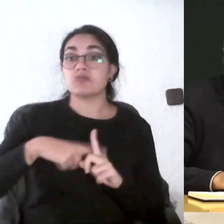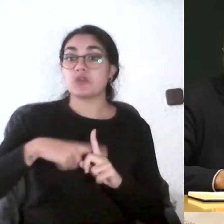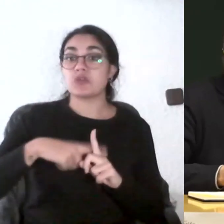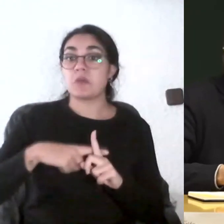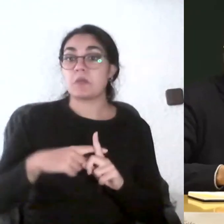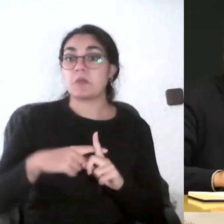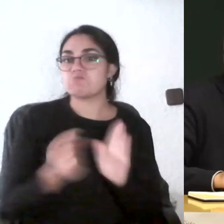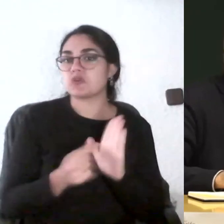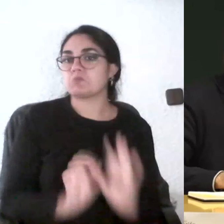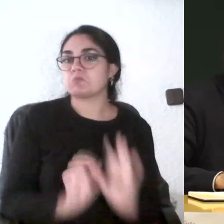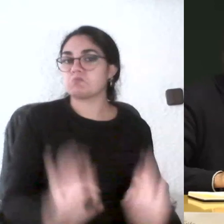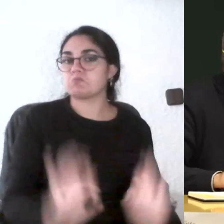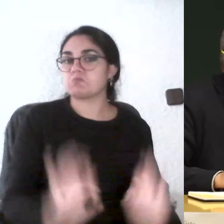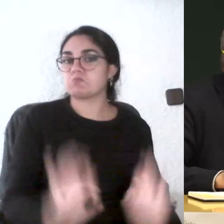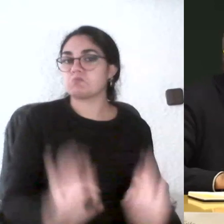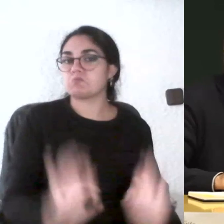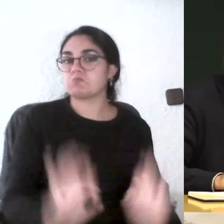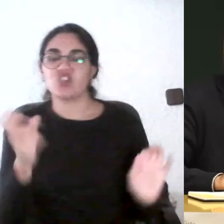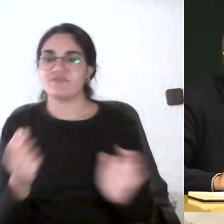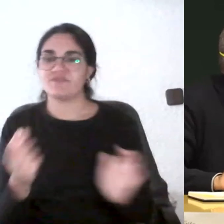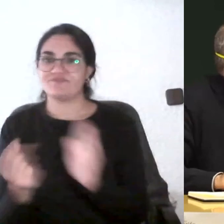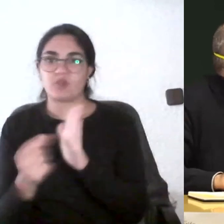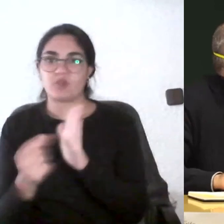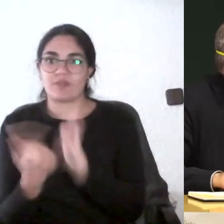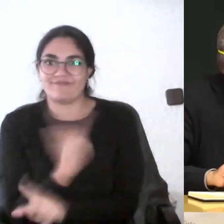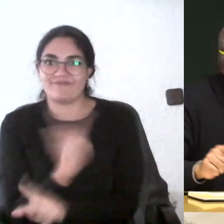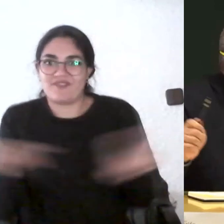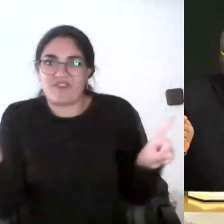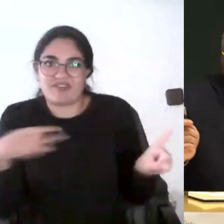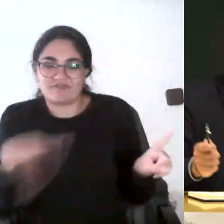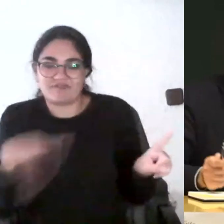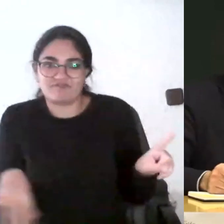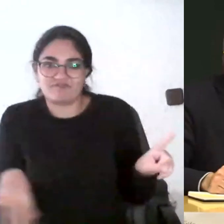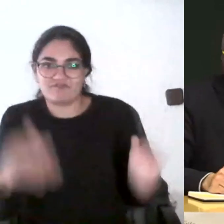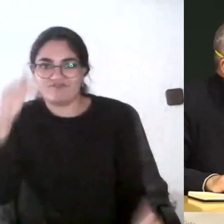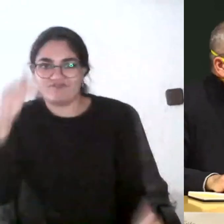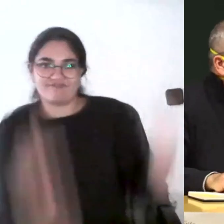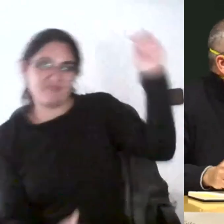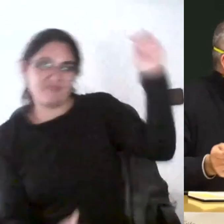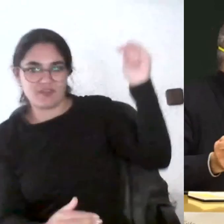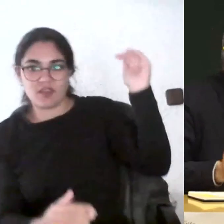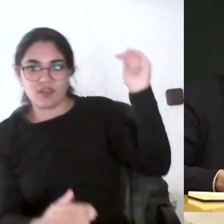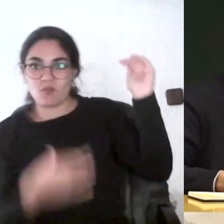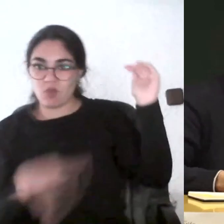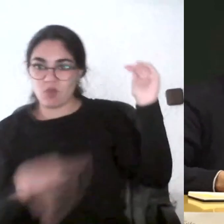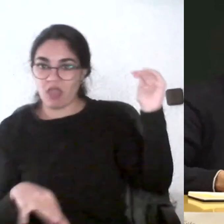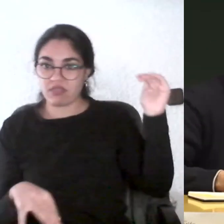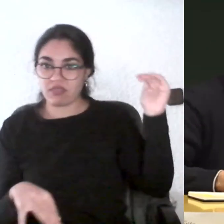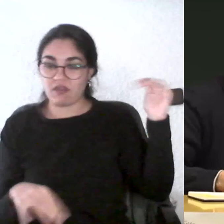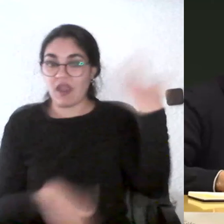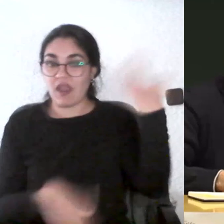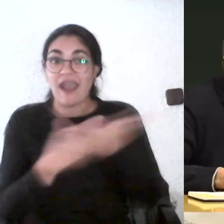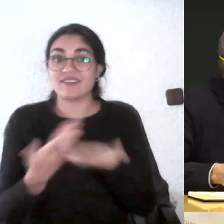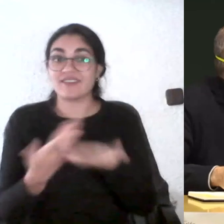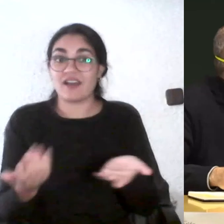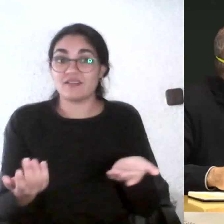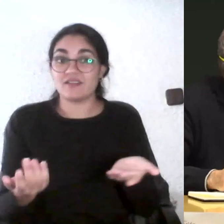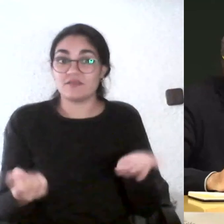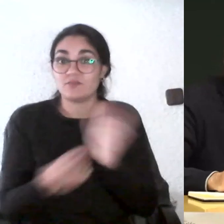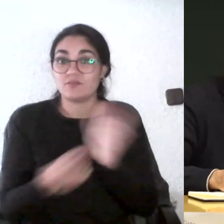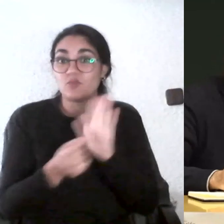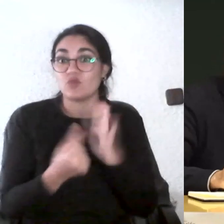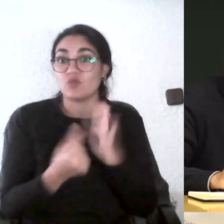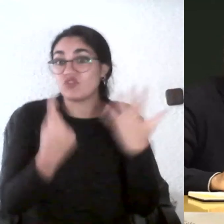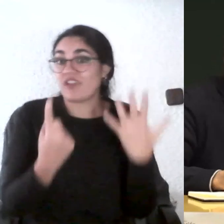determinada y otros con otra nota muy distinta debe haber una distancia de hasta 6 7